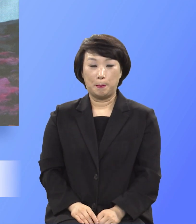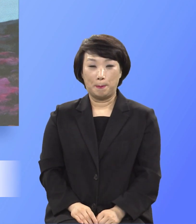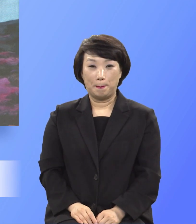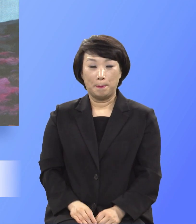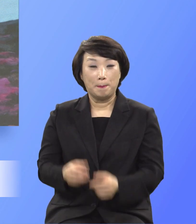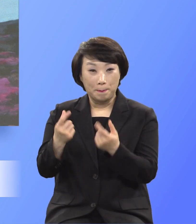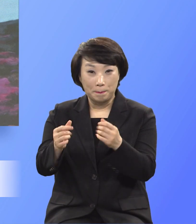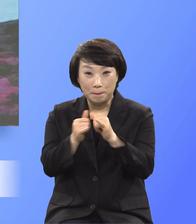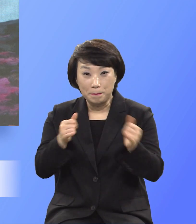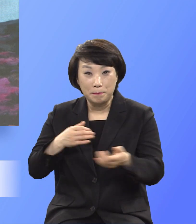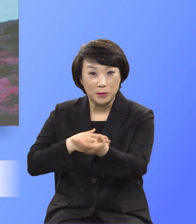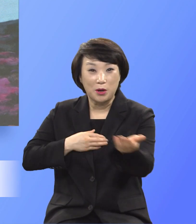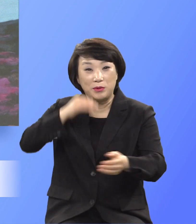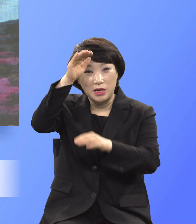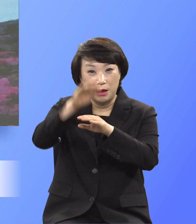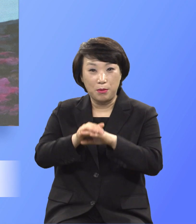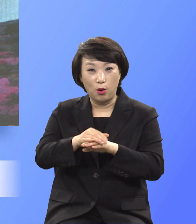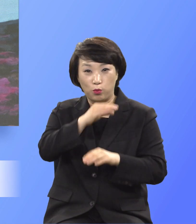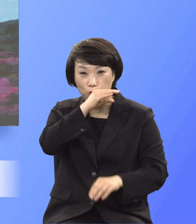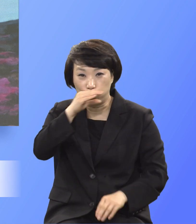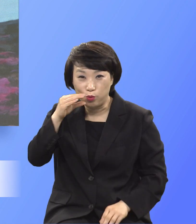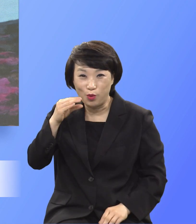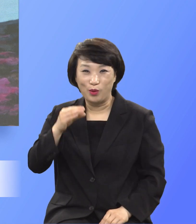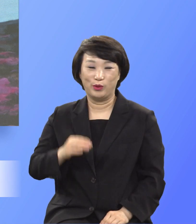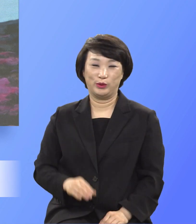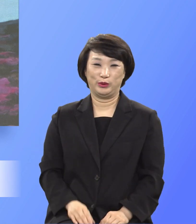사람의 예배가 엄숙하지 않을 수가 있는가 보세요